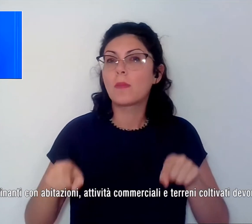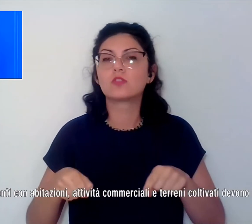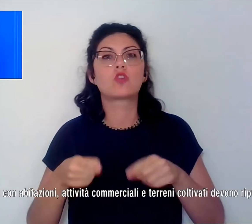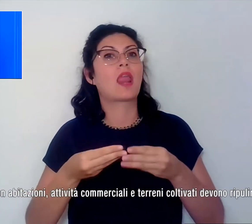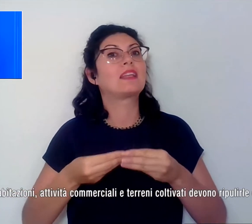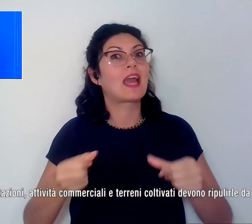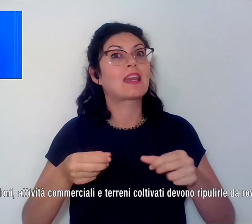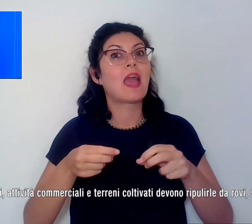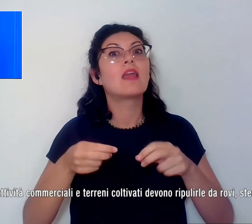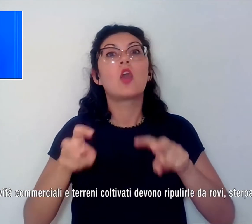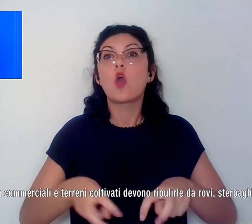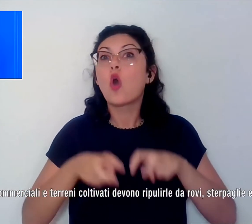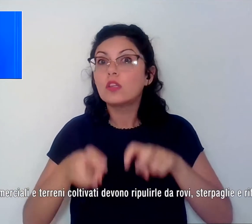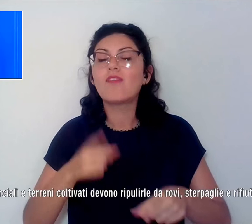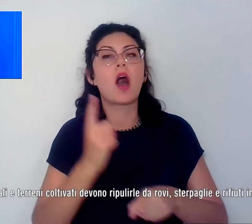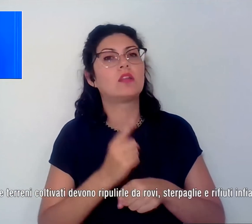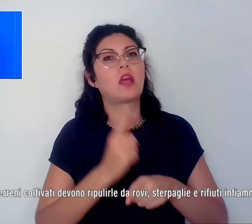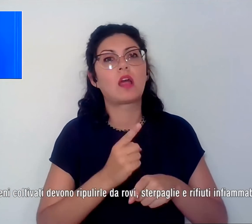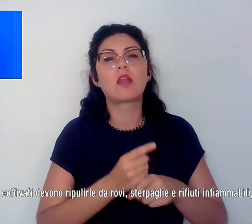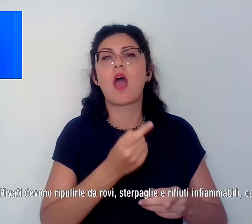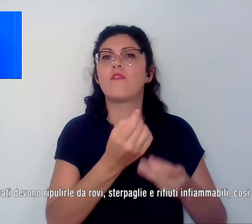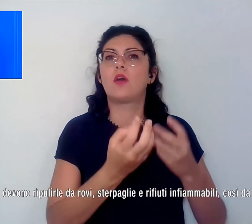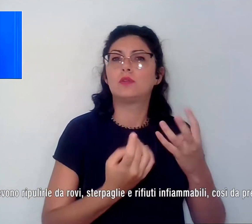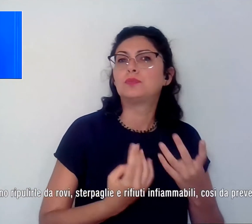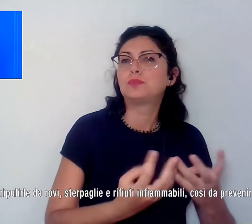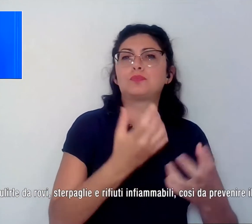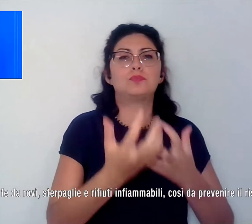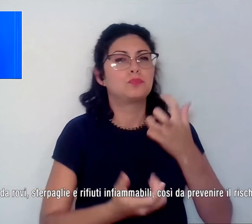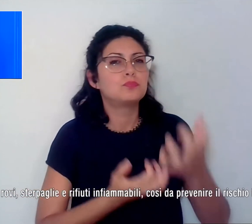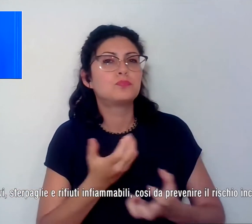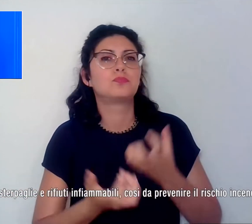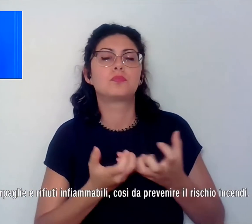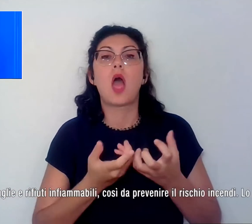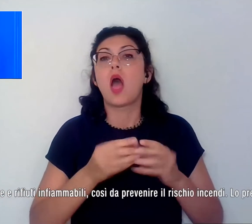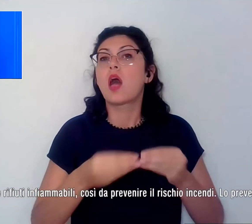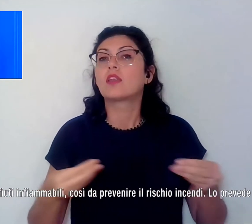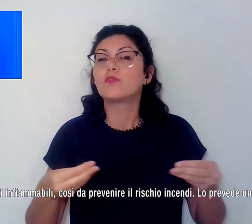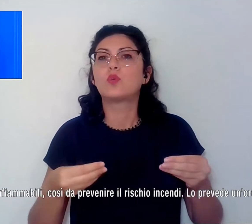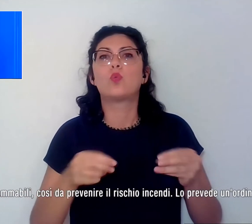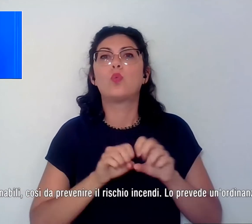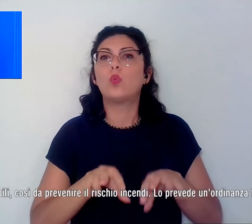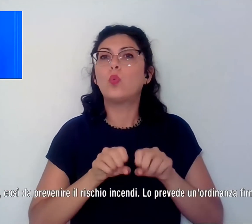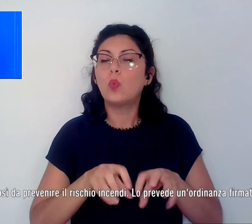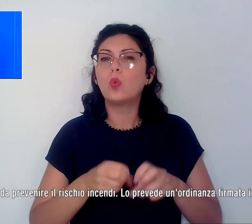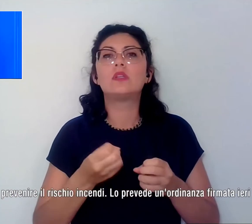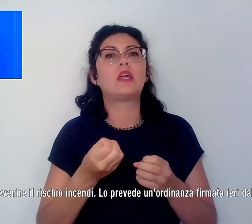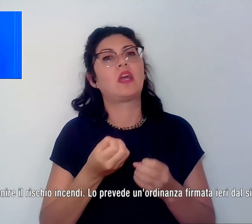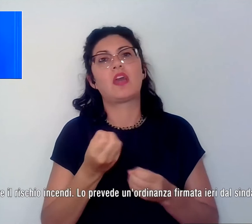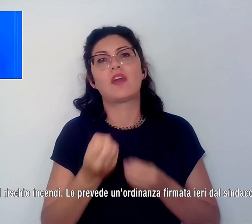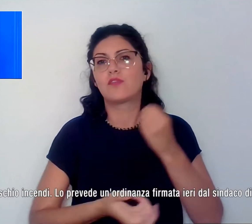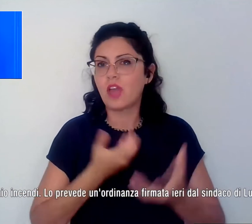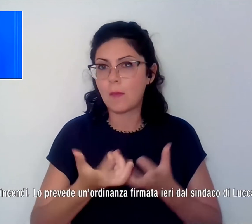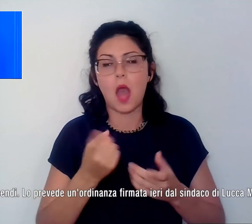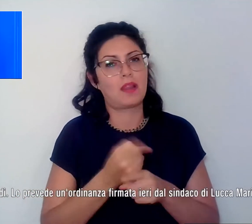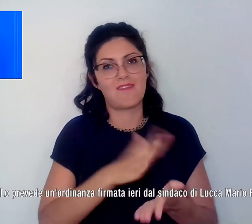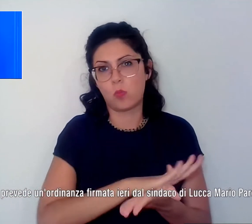ripulirli da rovi, sterparglie e rifiuti infiammabili, così da prevenire il rischio incendi. Lo prevede